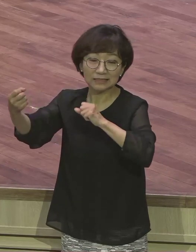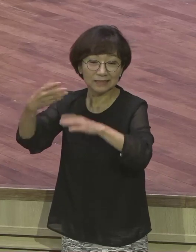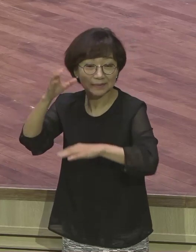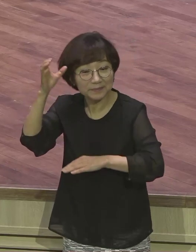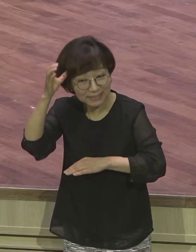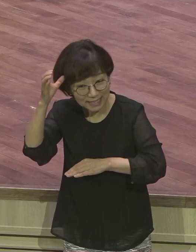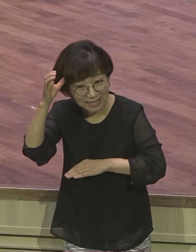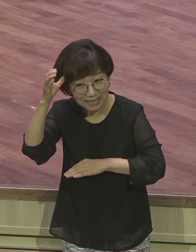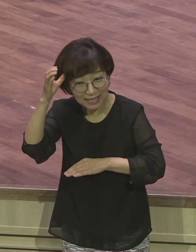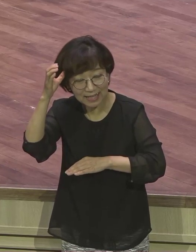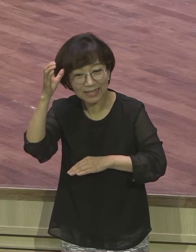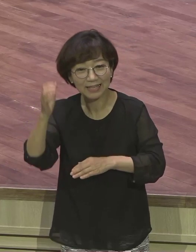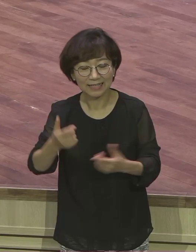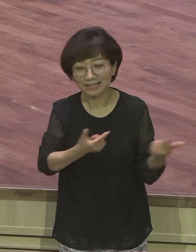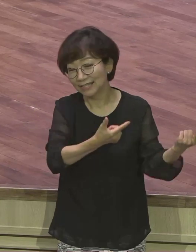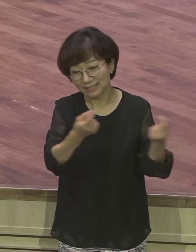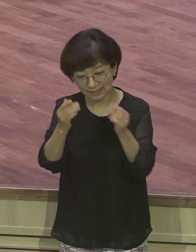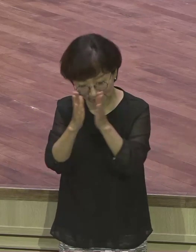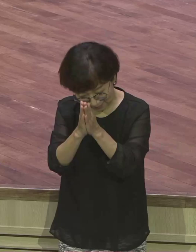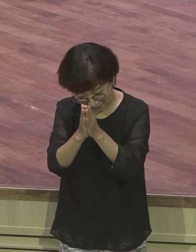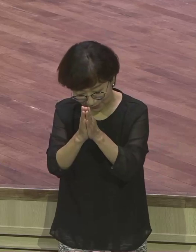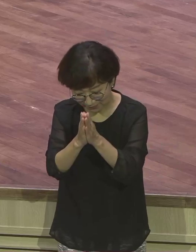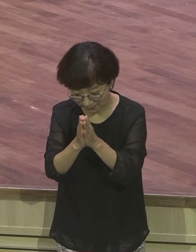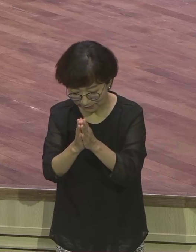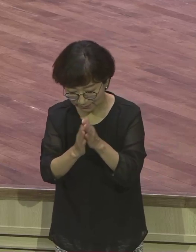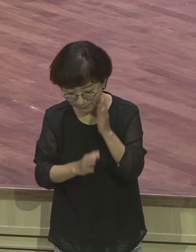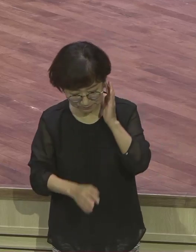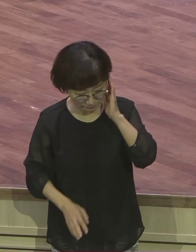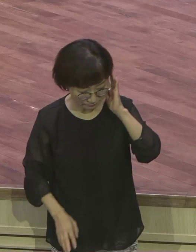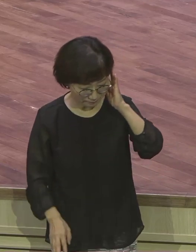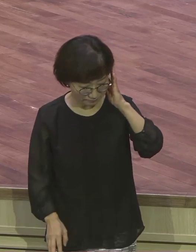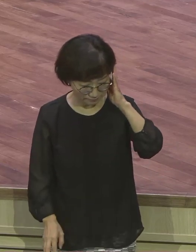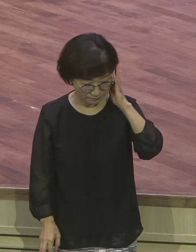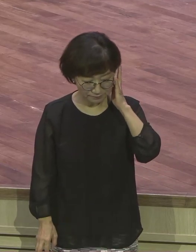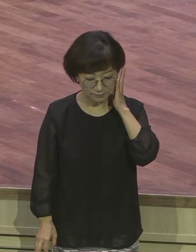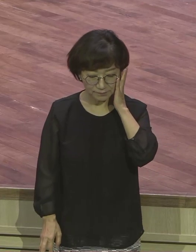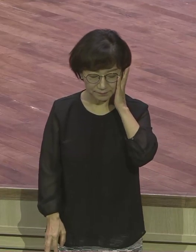하나님 앞에 간절한 마음으로 주여 맺히기도 하겠습니다 주여 주여